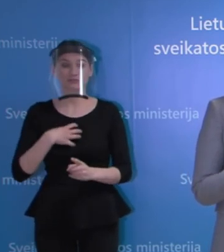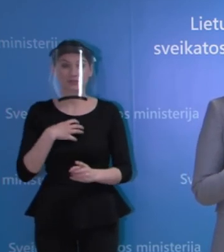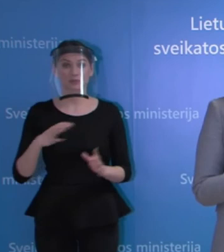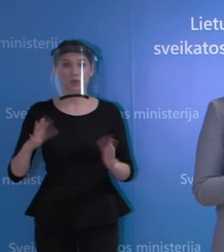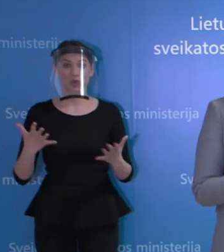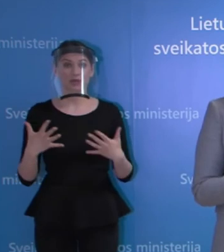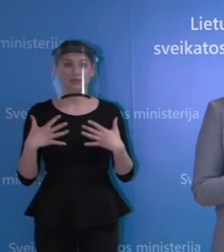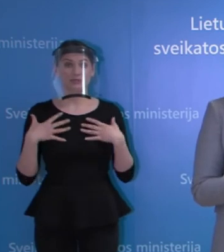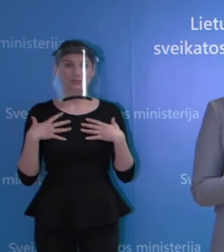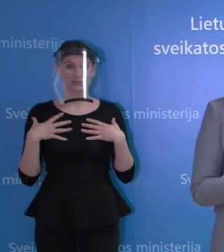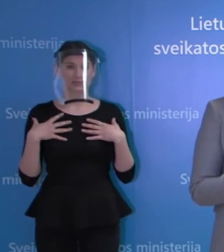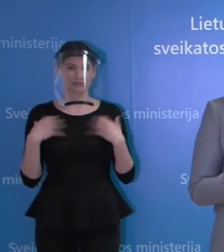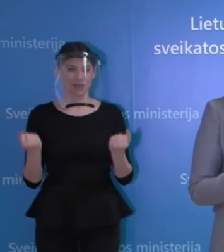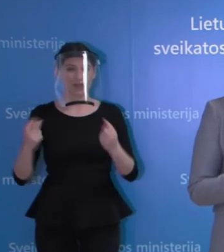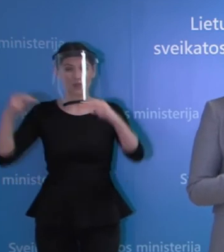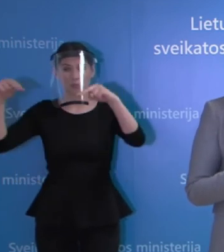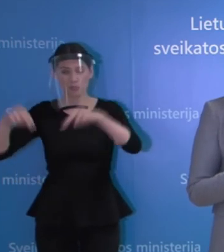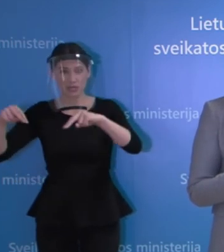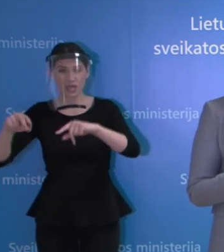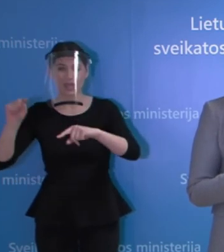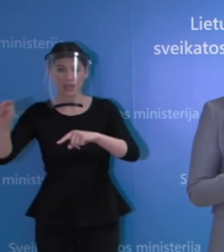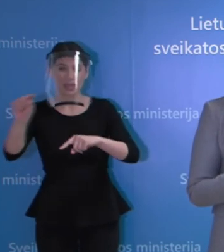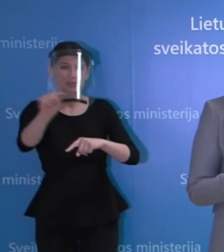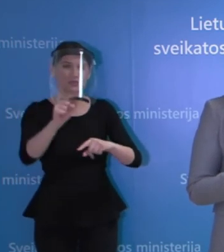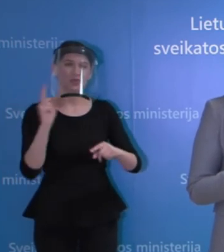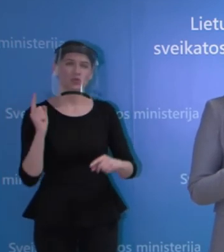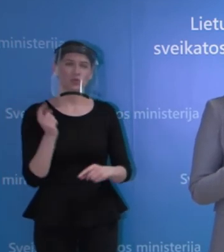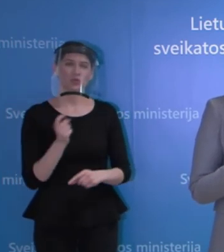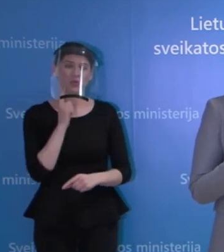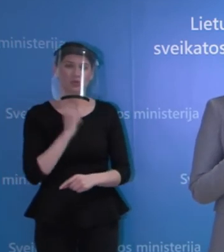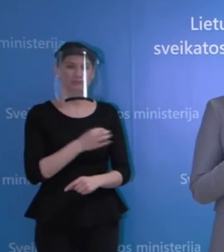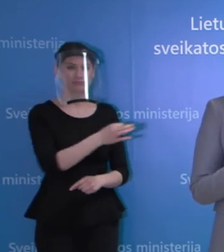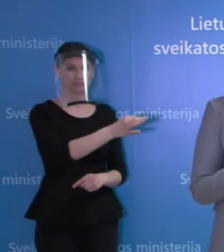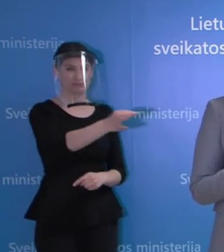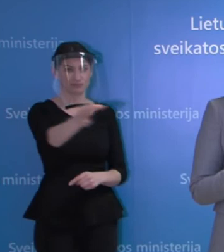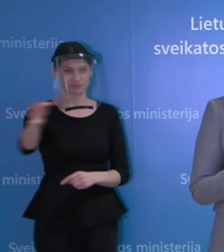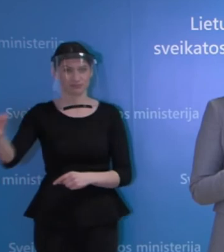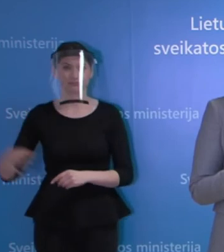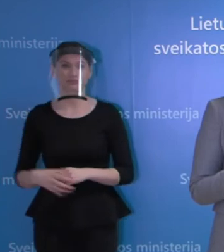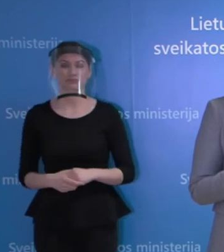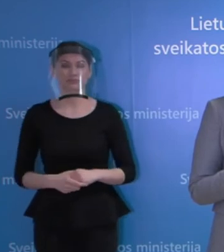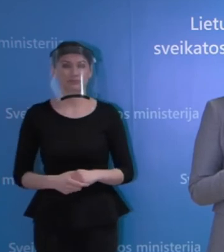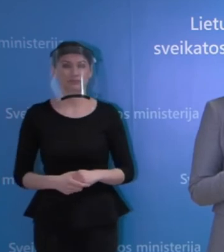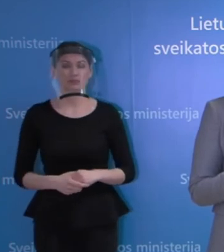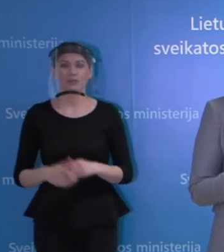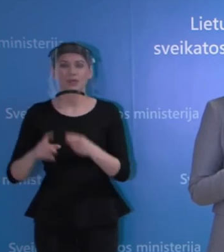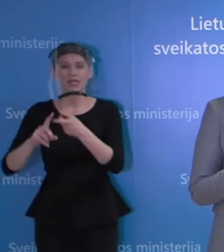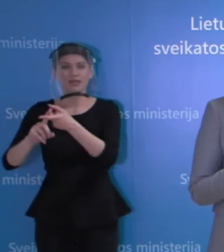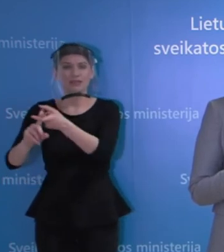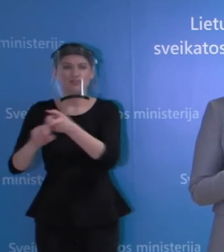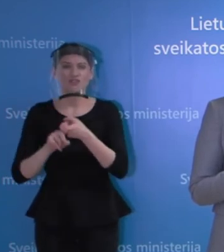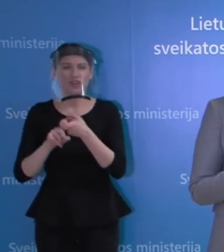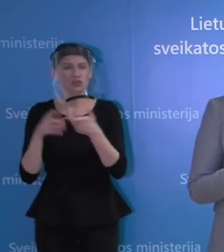priežiūros įstaigoms. Norėčiau žinutę pasiūsti, kad, na, infekcijų kontrolė turėtų dabar būti tikrai